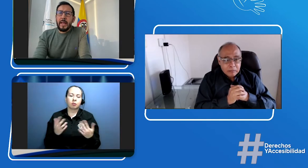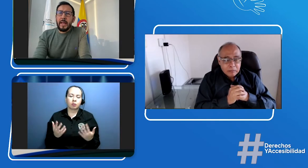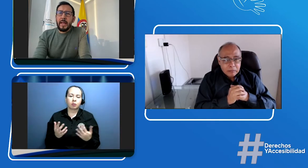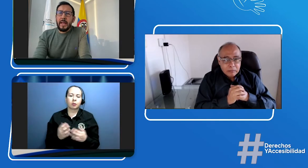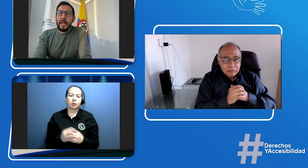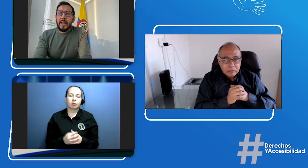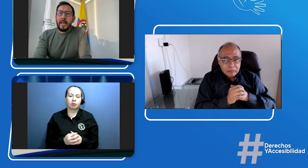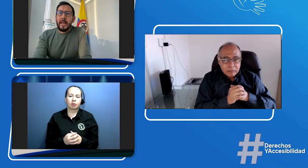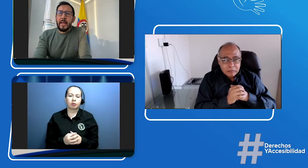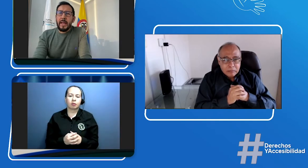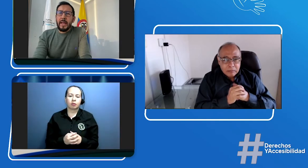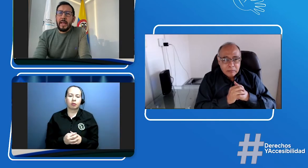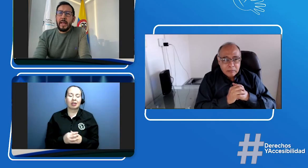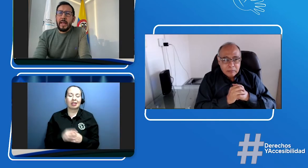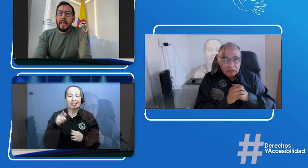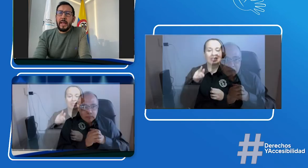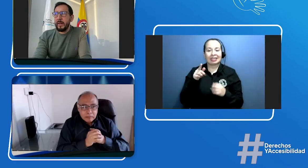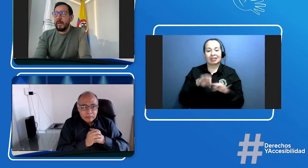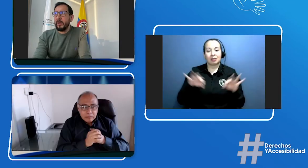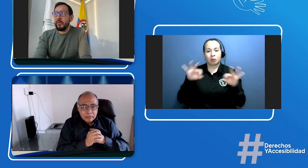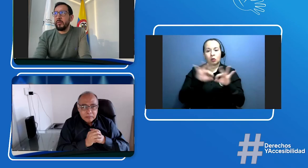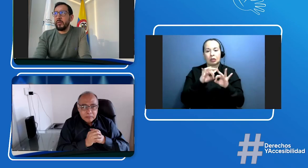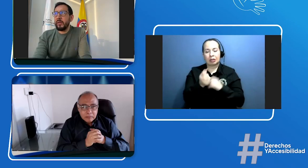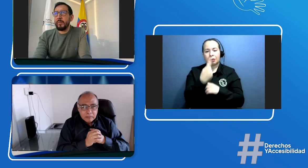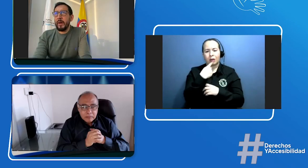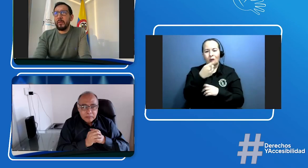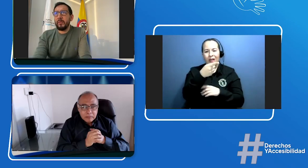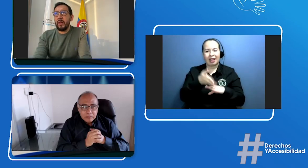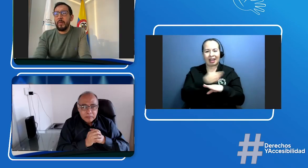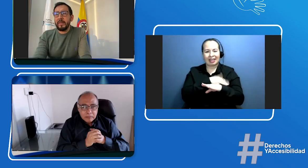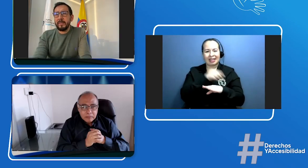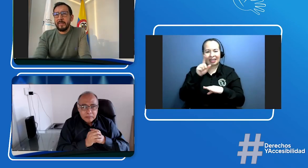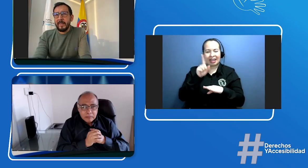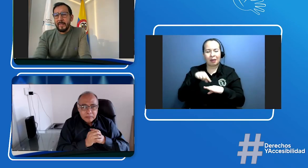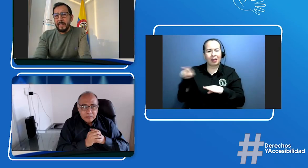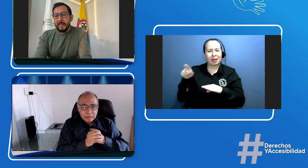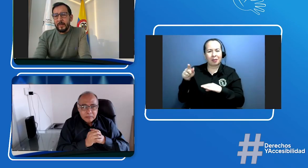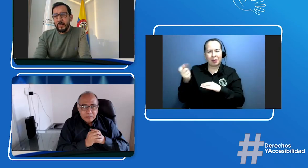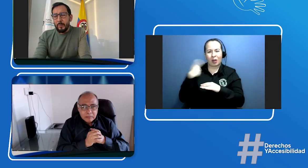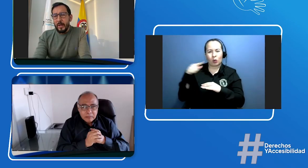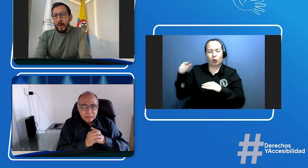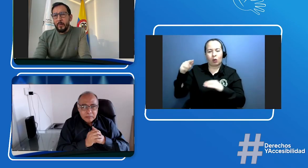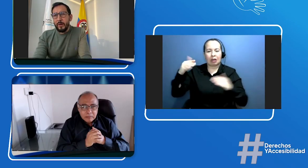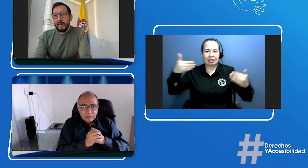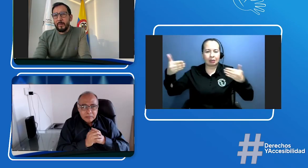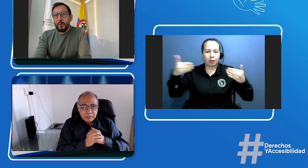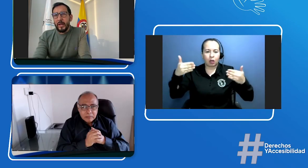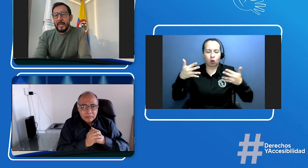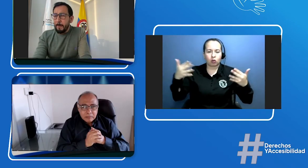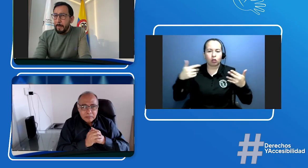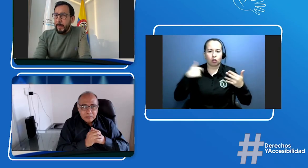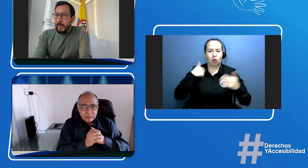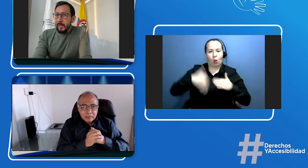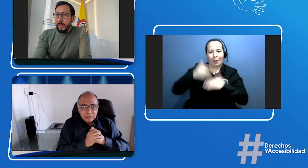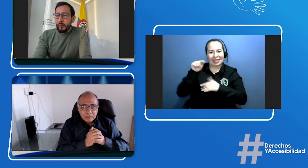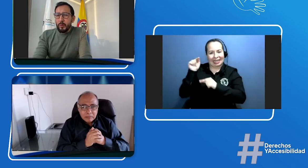muy importante creo que ahorita me estabas mencionando sobre el tema de los espejos y demás lo que voy a comenzar por ahí es muy importante